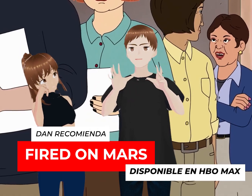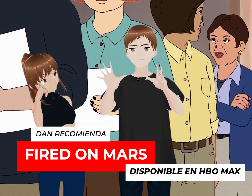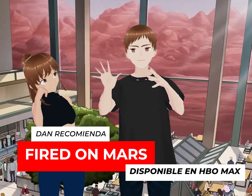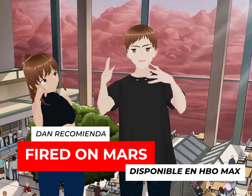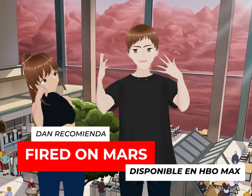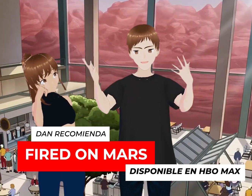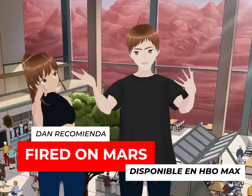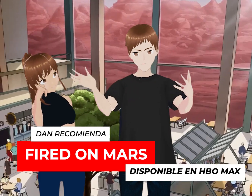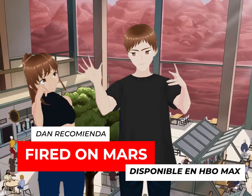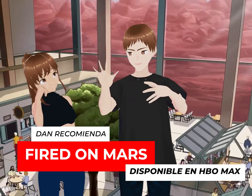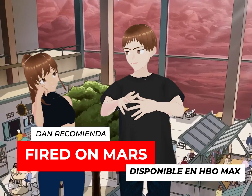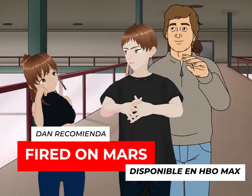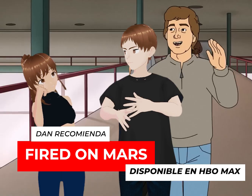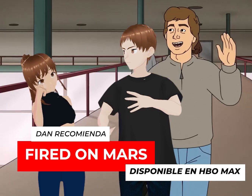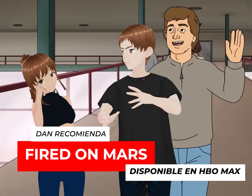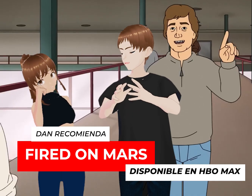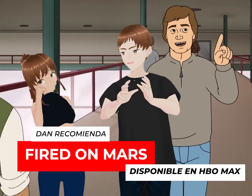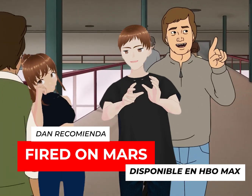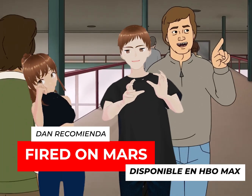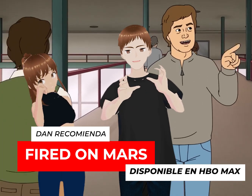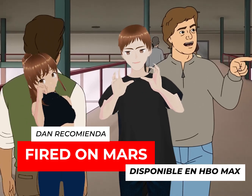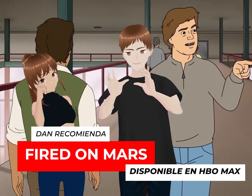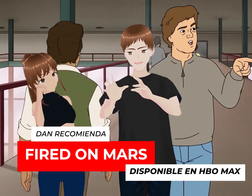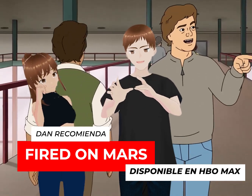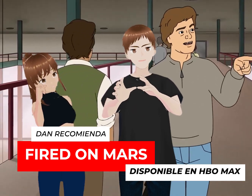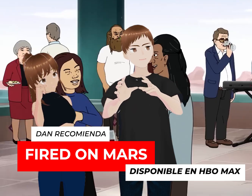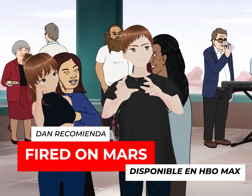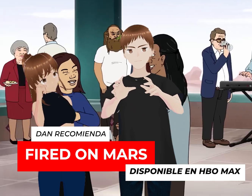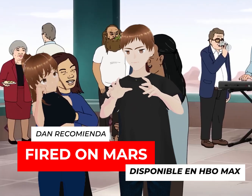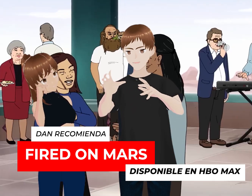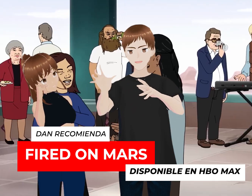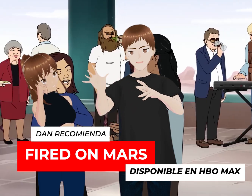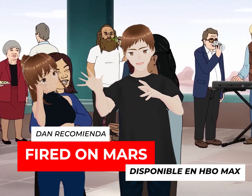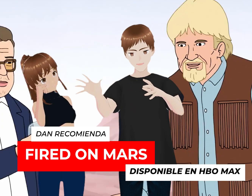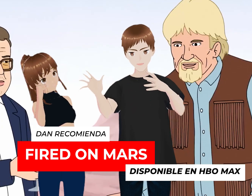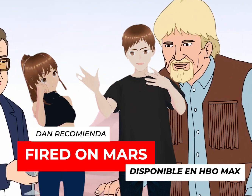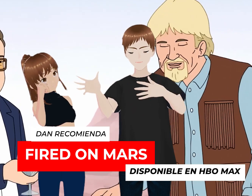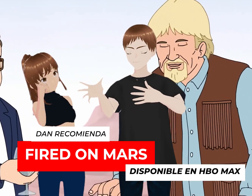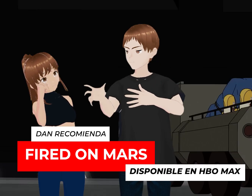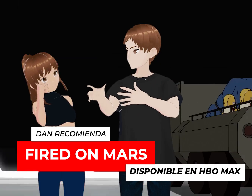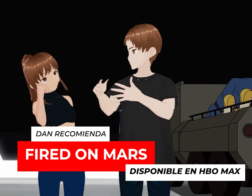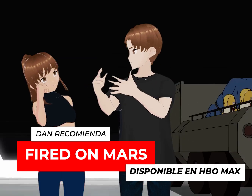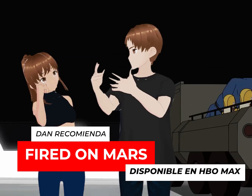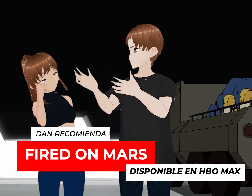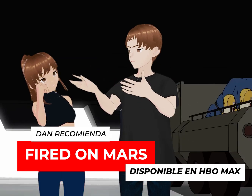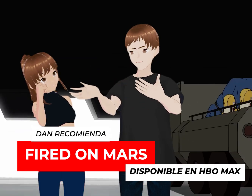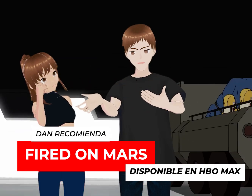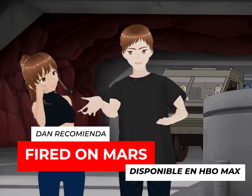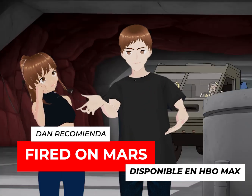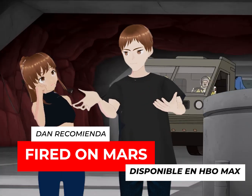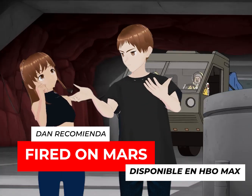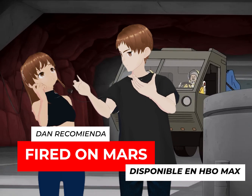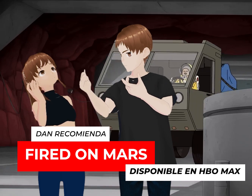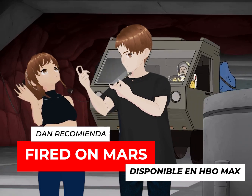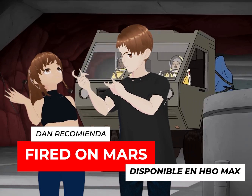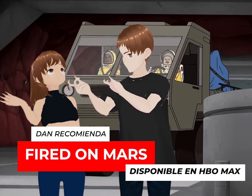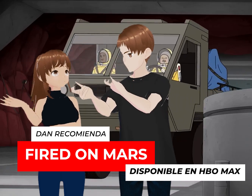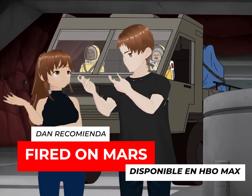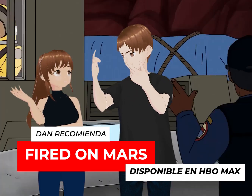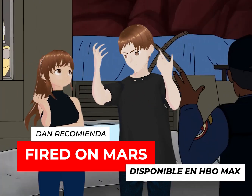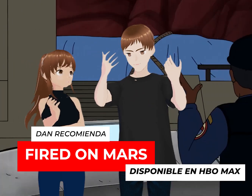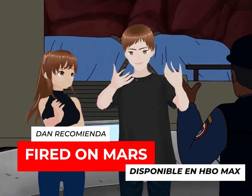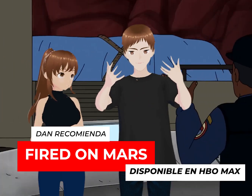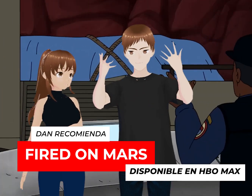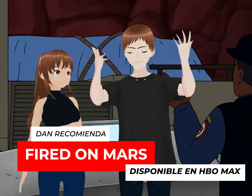y podamos tener distintas funciones allá. Entonces, en Marte ya empezó un proceso de colonización por distintas compañías, que son los que